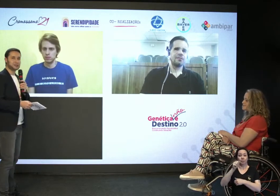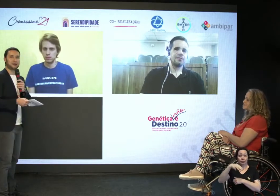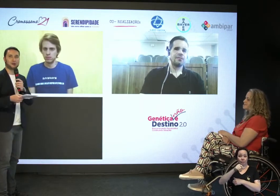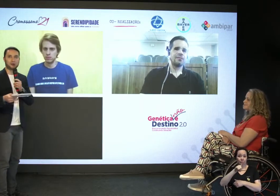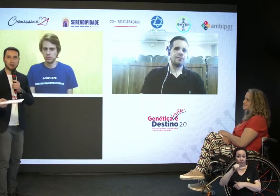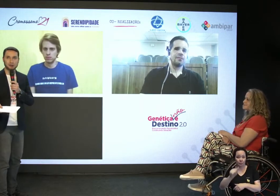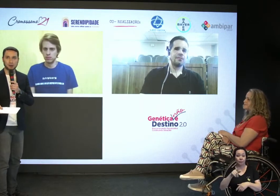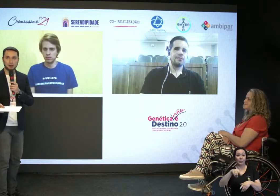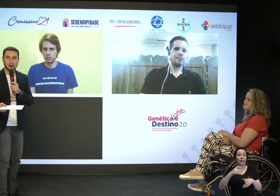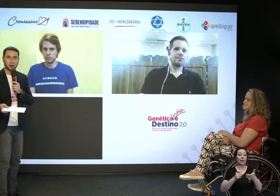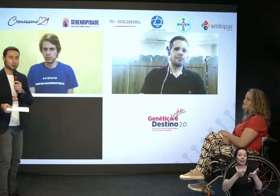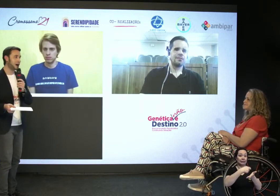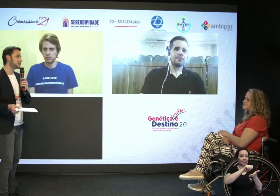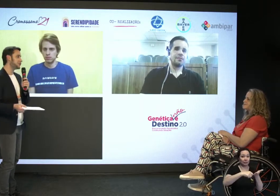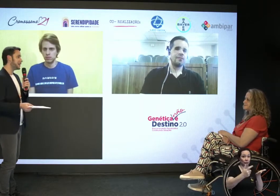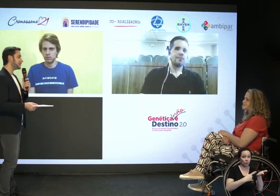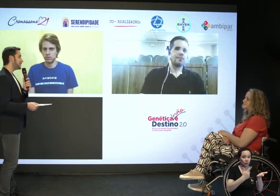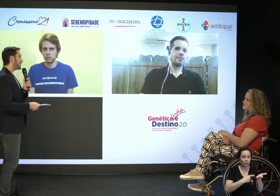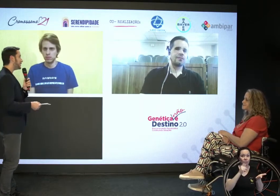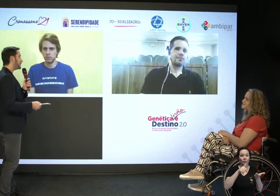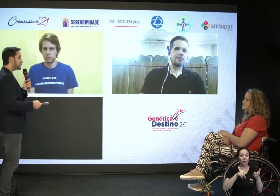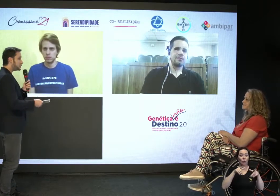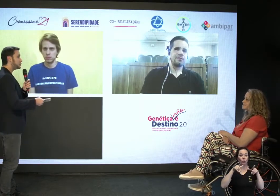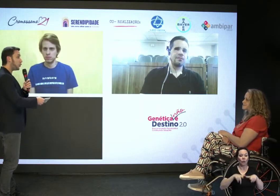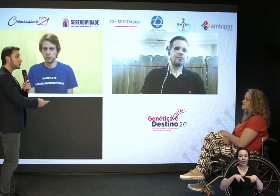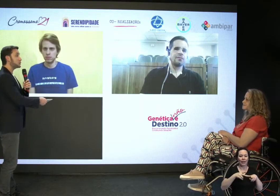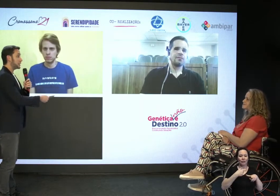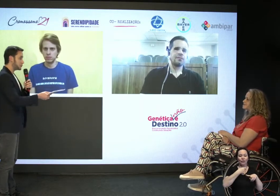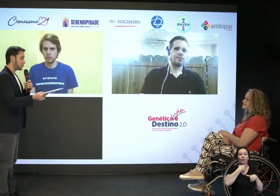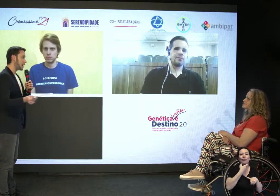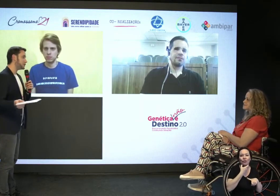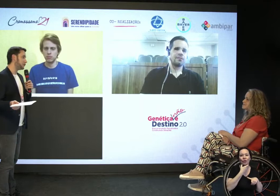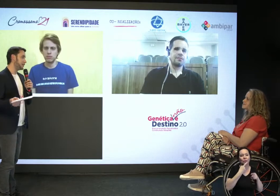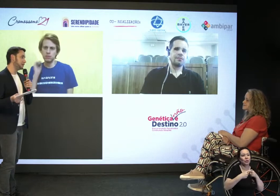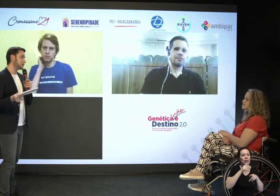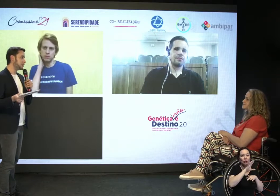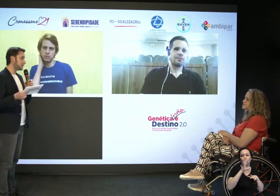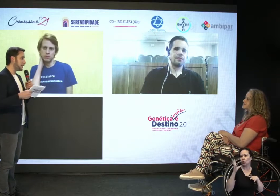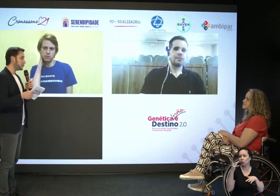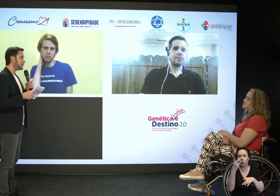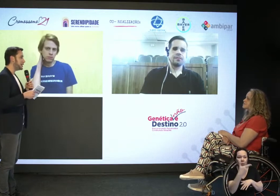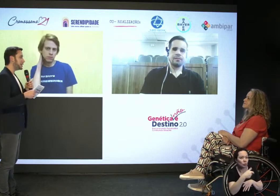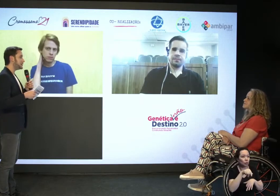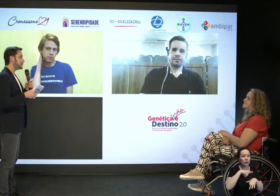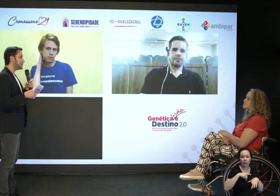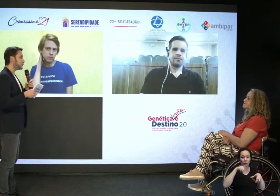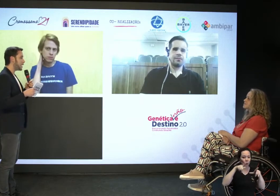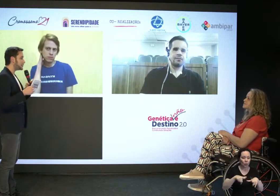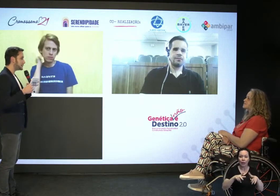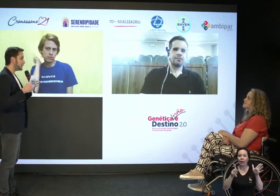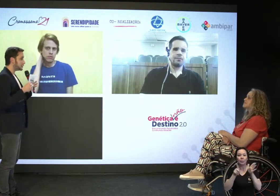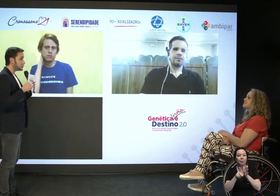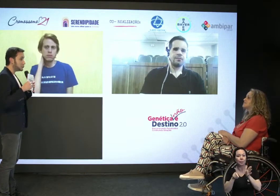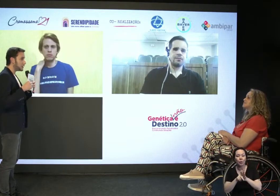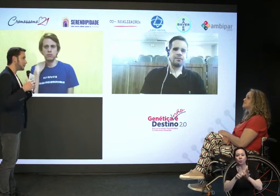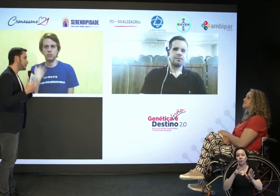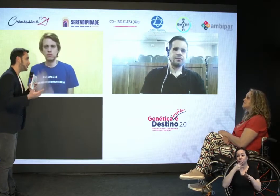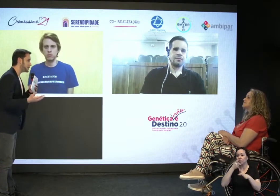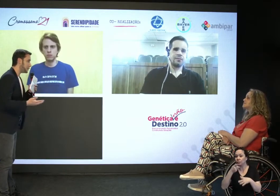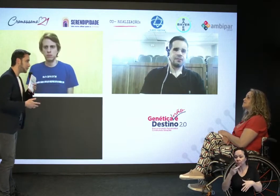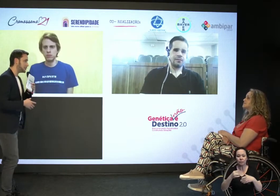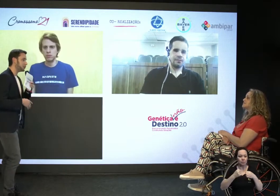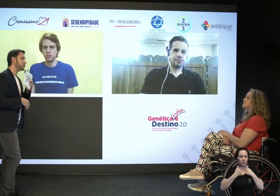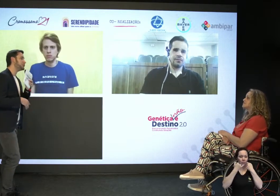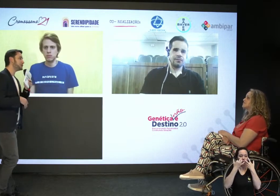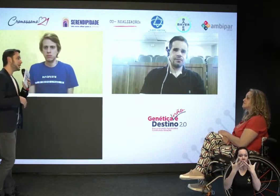inclusive escreveu um livro sobre o lugar de fala, que a gente todos temos lugar de fala. Só que, claro, que existem lugares que a gente nunca vai